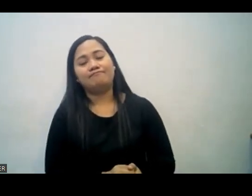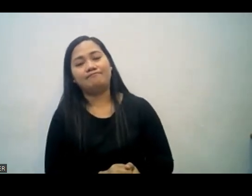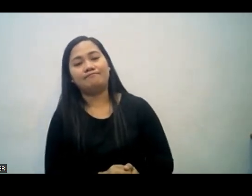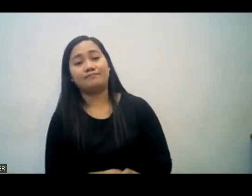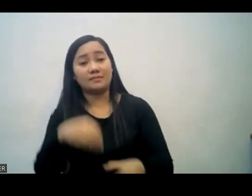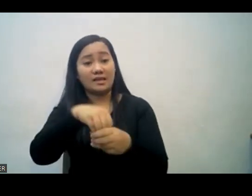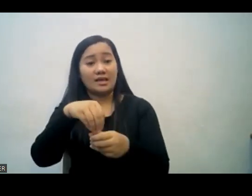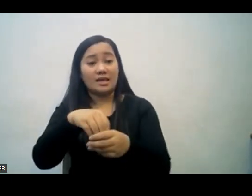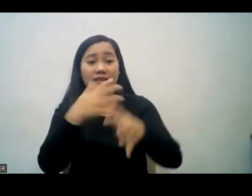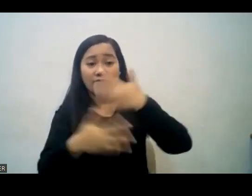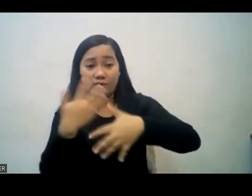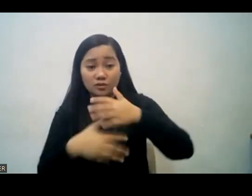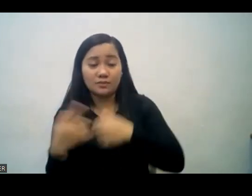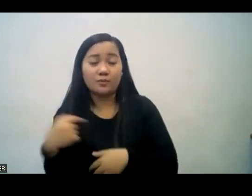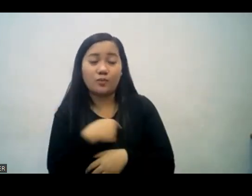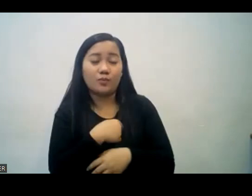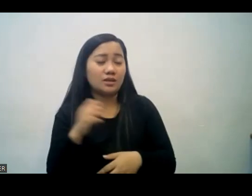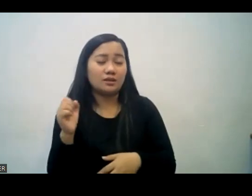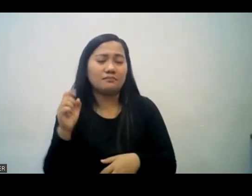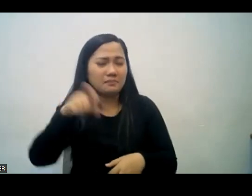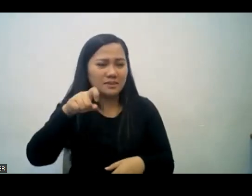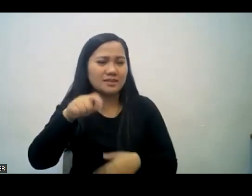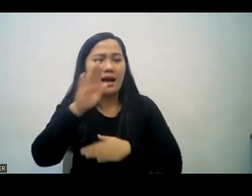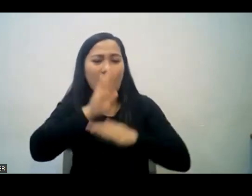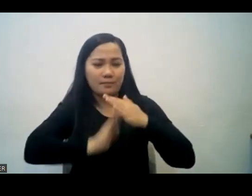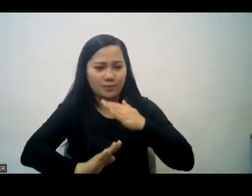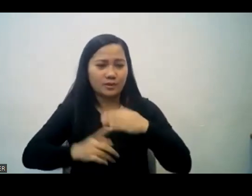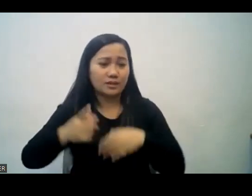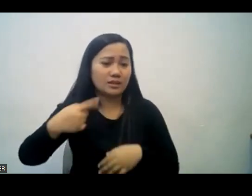kaya sa fellowship kinakailangan natin ibaba yung ating sarili